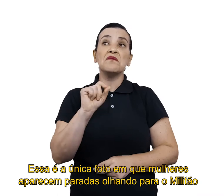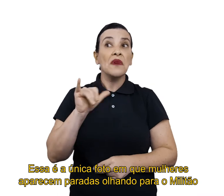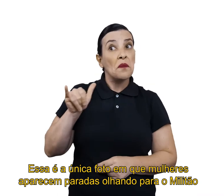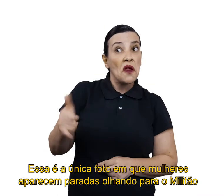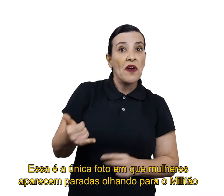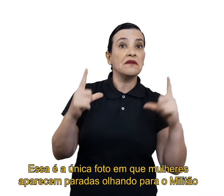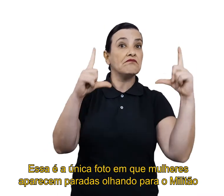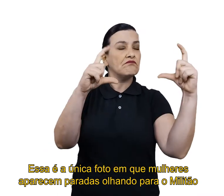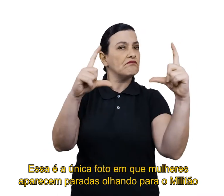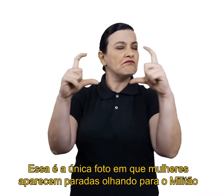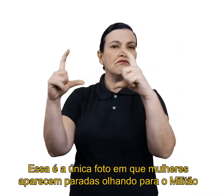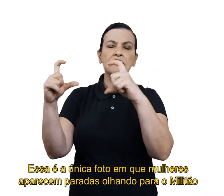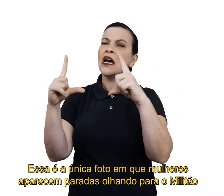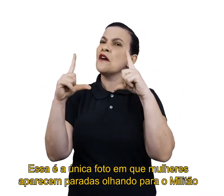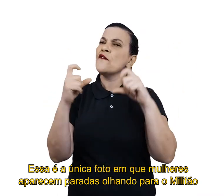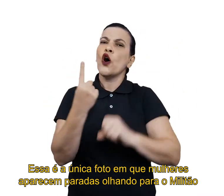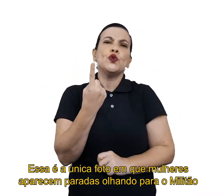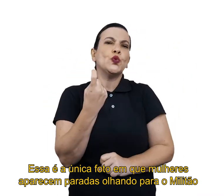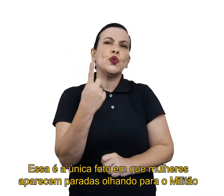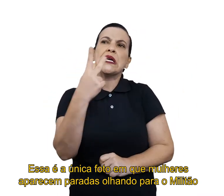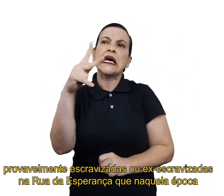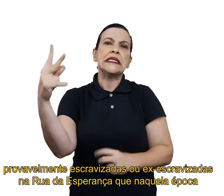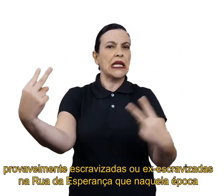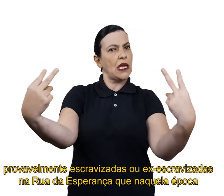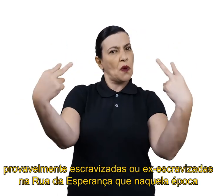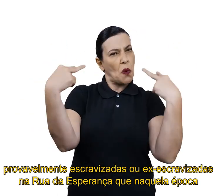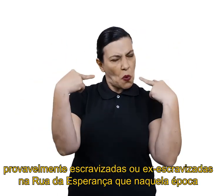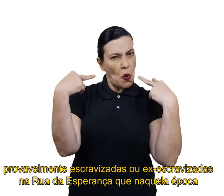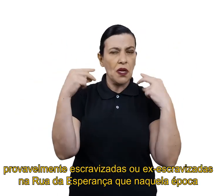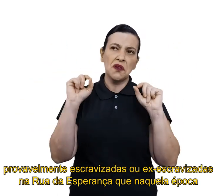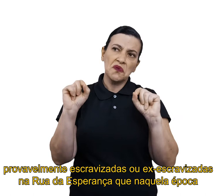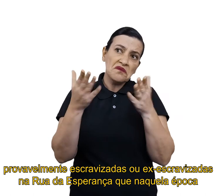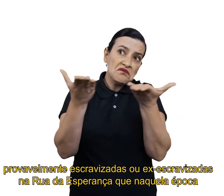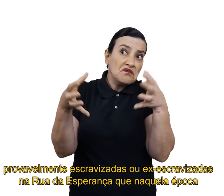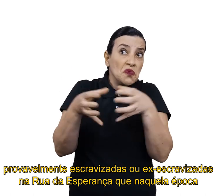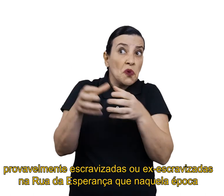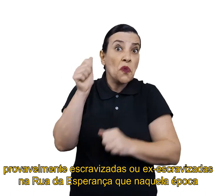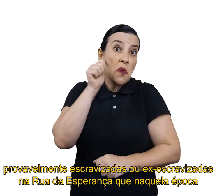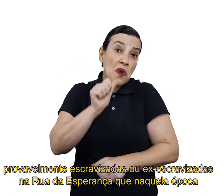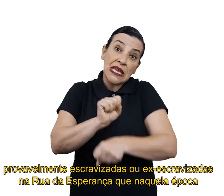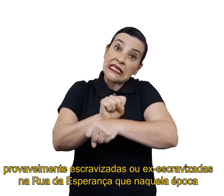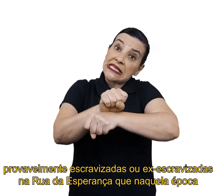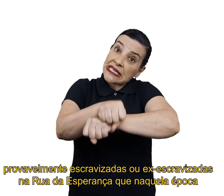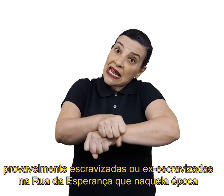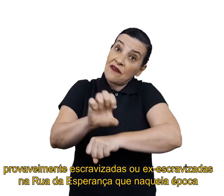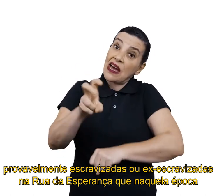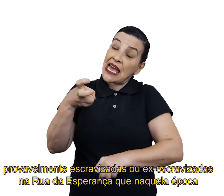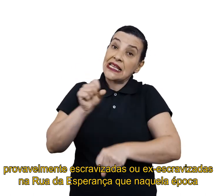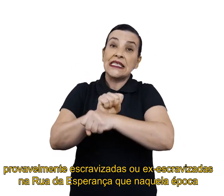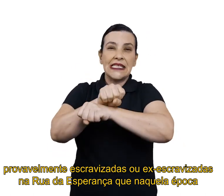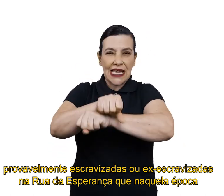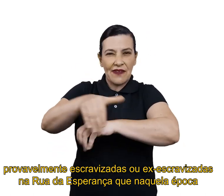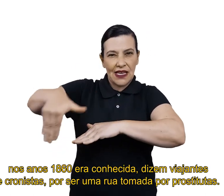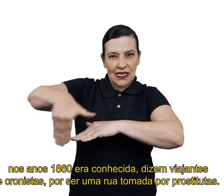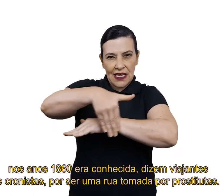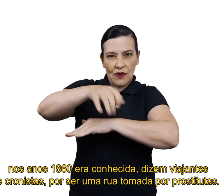mulheres aparecem olhando, paradas, olhando para o militão. Provavelmente, escravas ou ex-escravas, na Rua da Esperança,